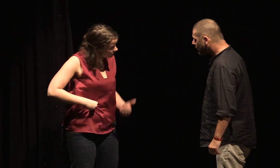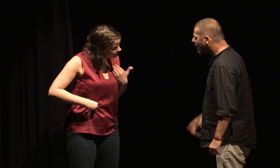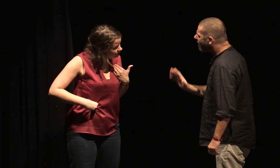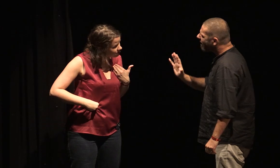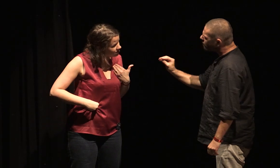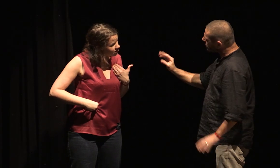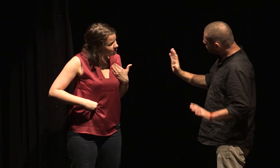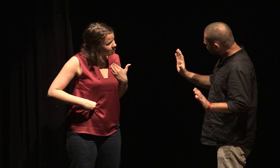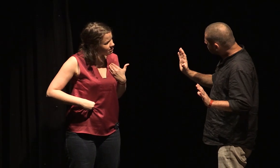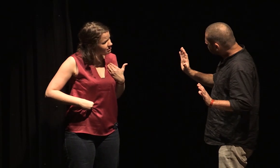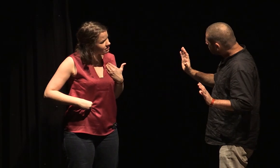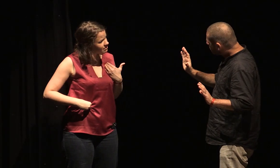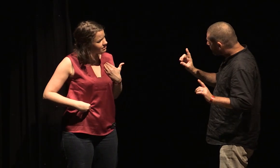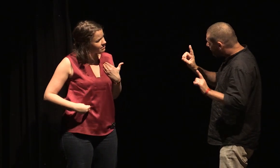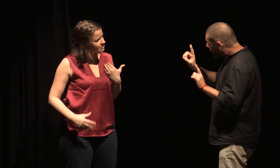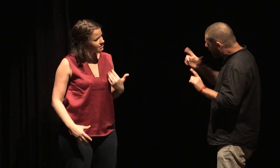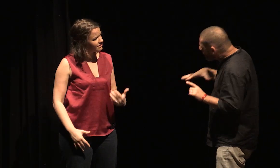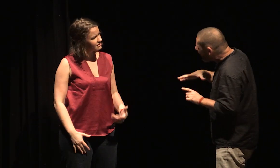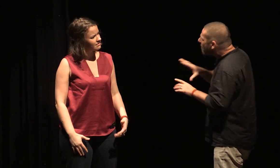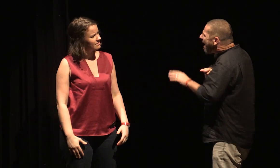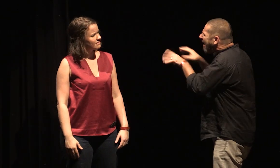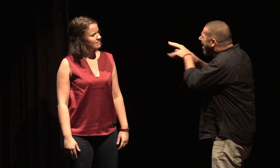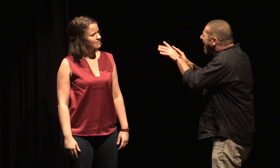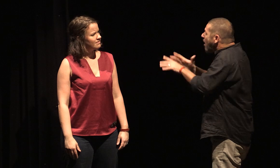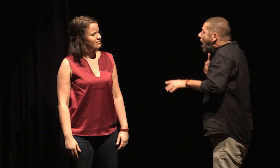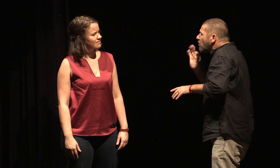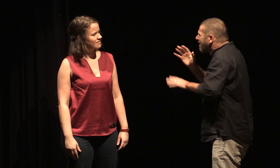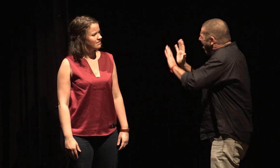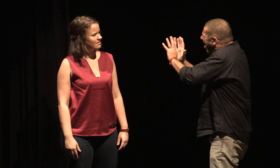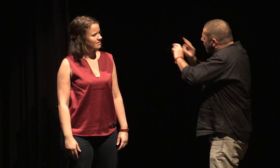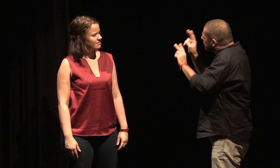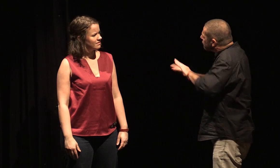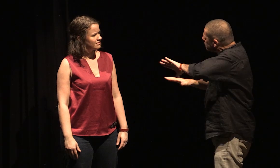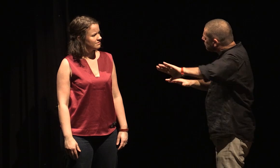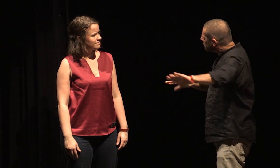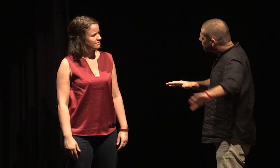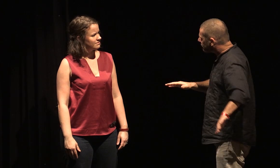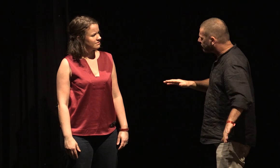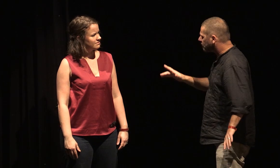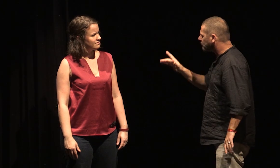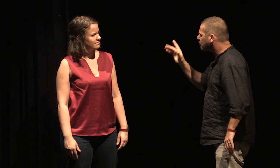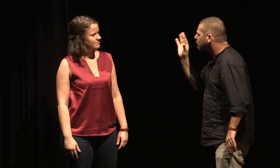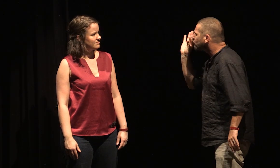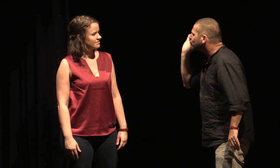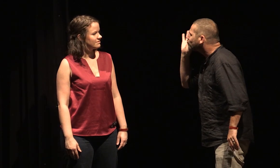ta faute. Et ce n pas pour cela que je ne t'aime pas ou que je t'aime. Ma chérie, ma belle,